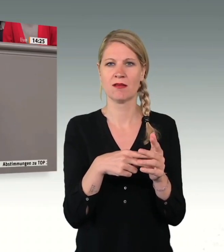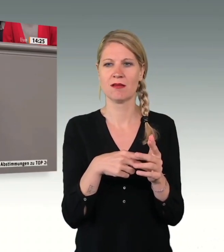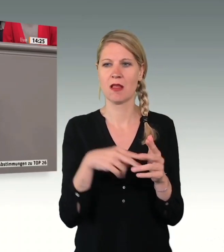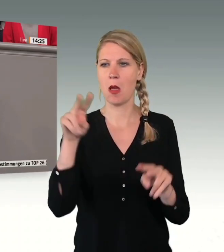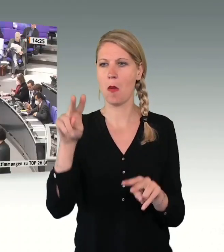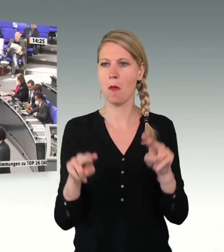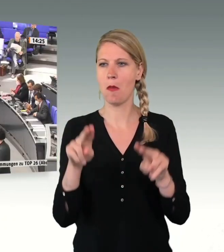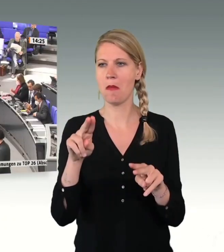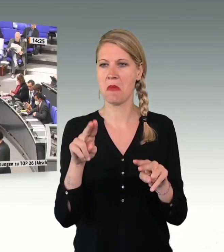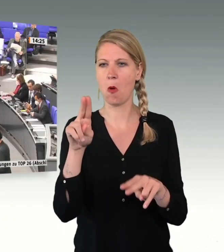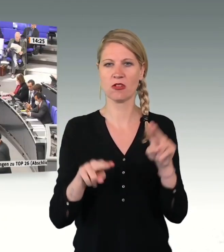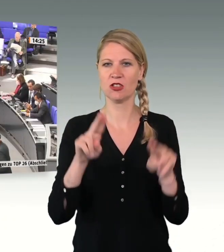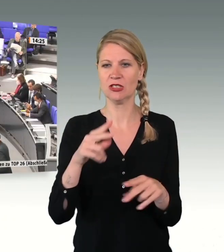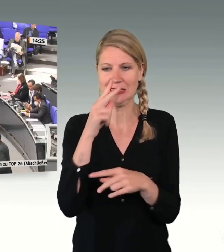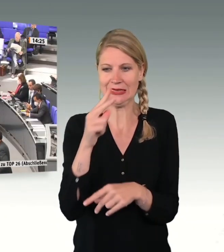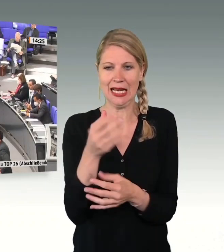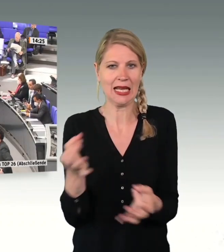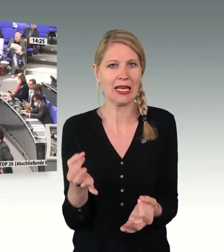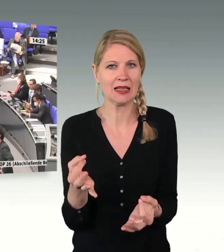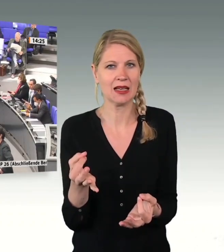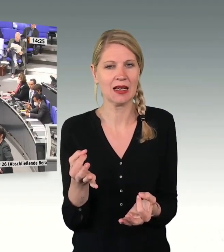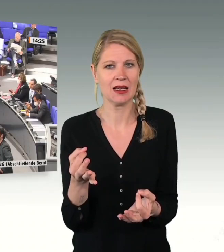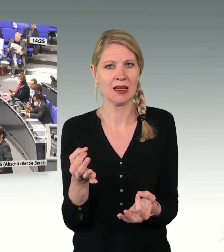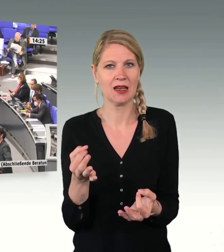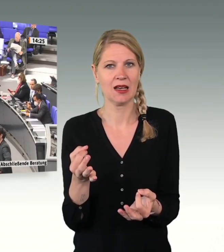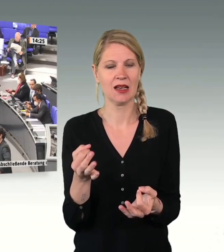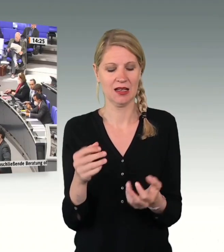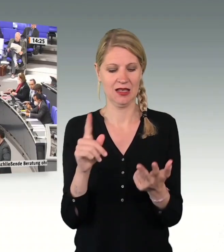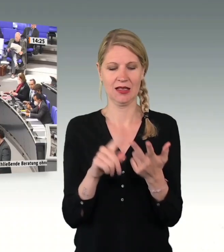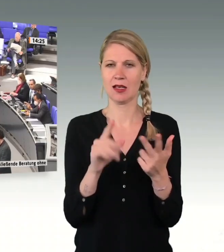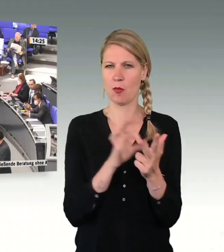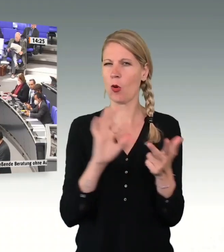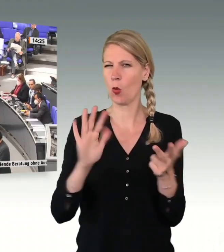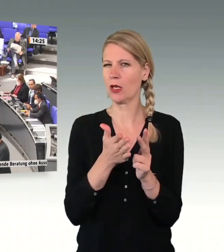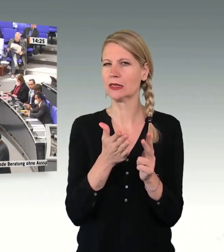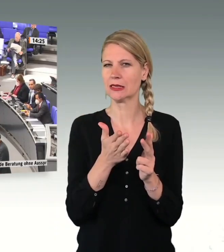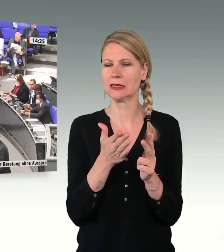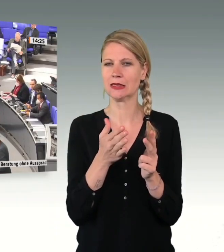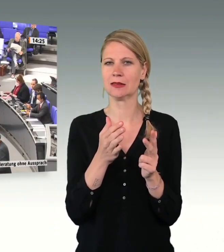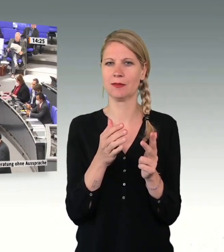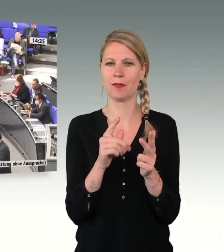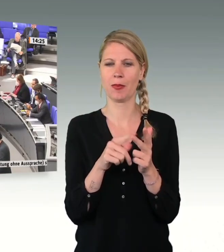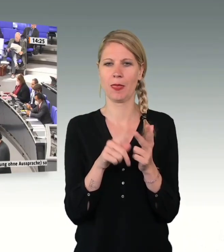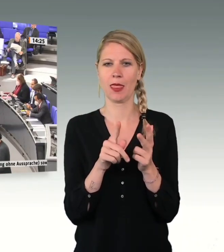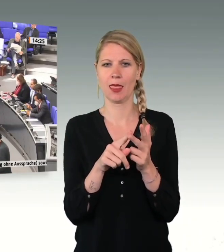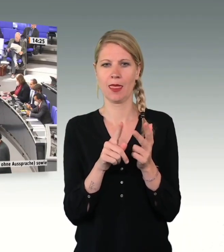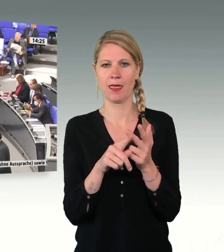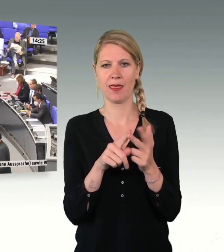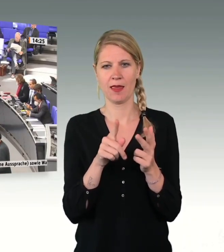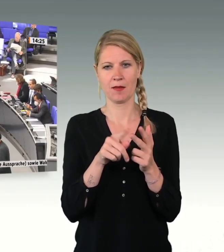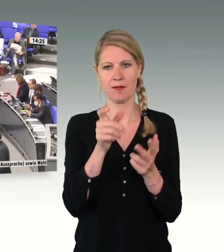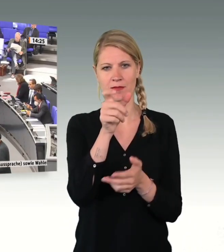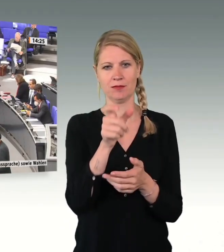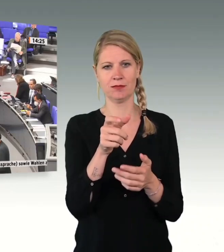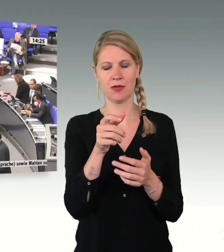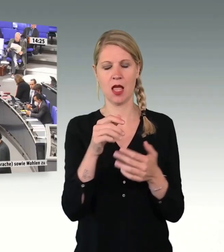Ich sage es einfach mal. Genau. Dann der dritte Punkt, ganz kurz, weil der Bevollmächtigte oder die Bevollmächtigte